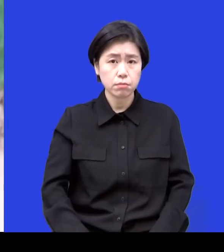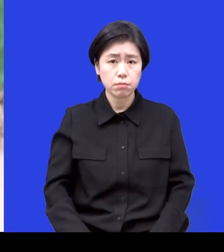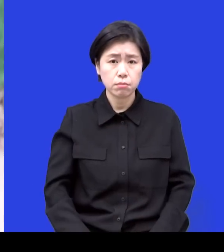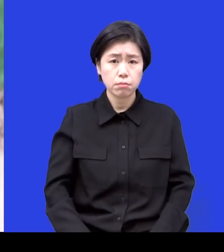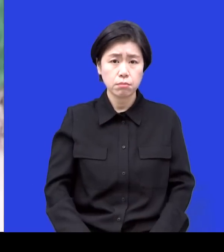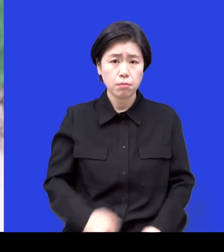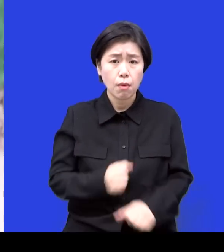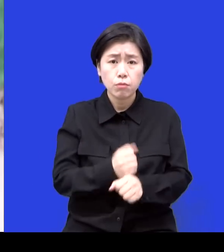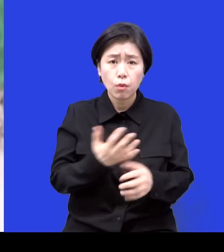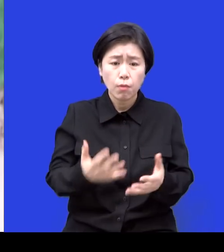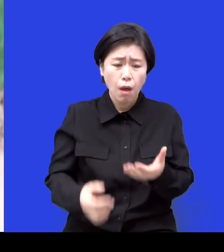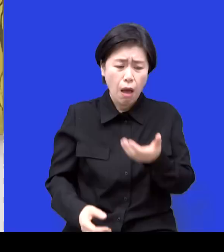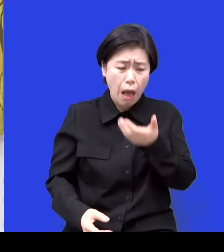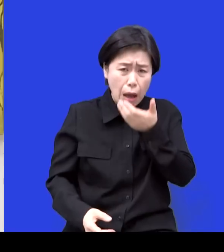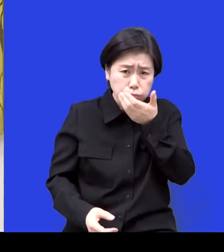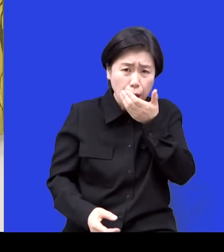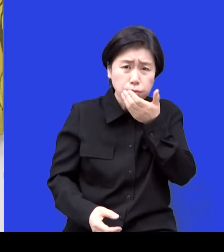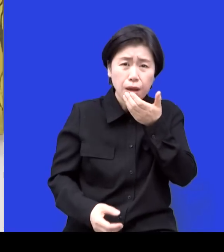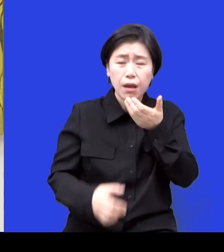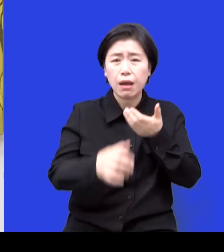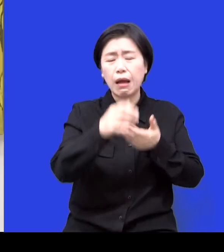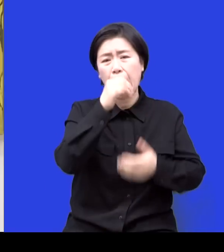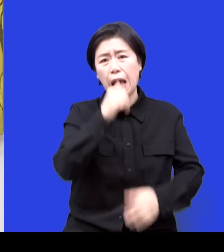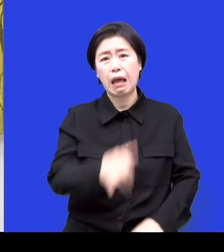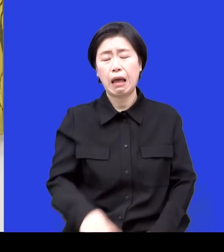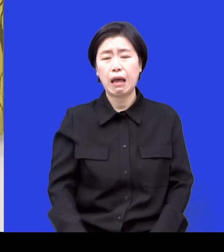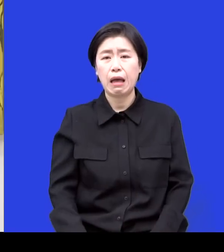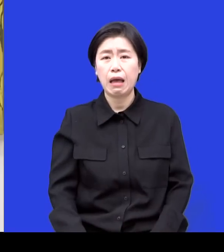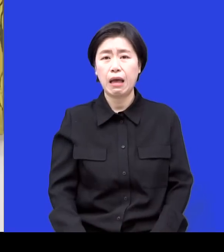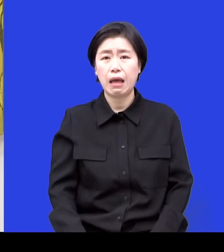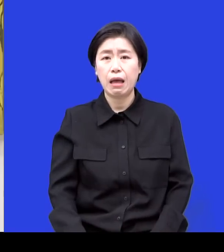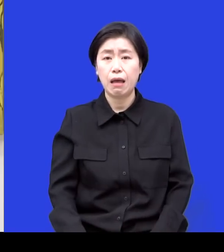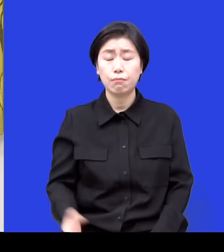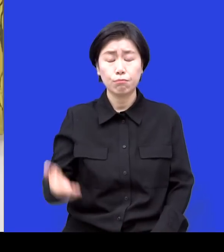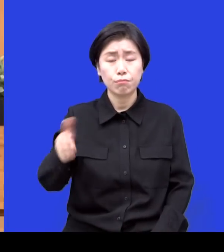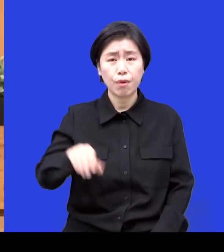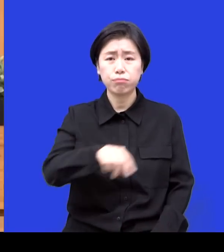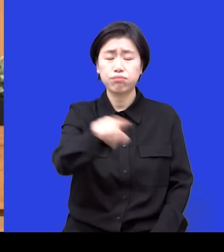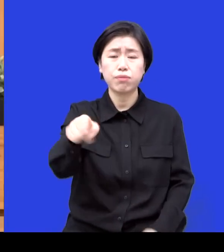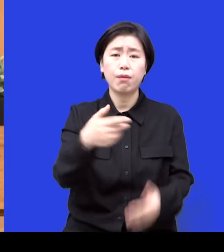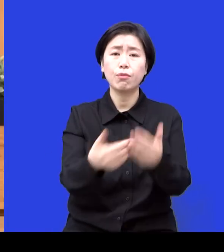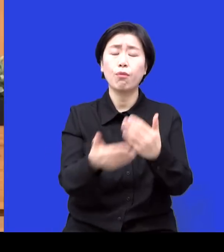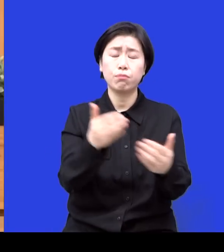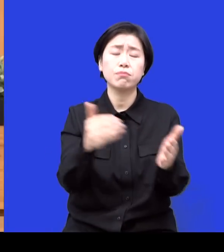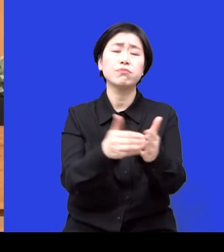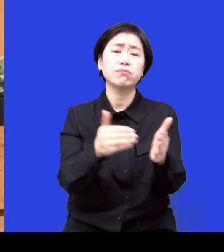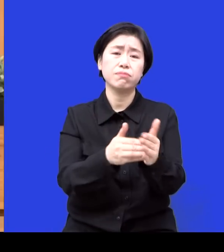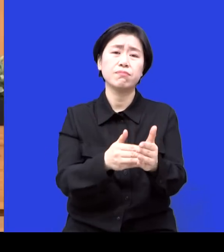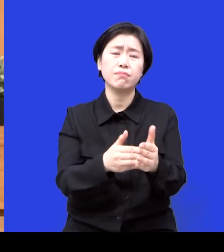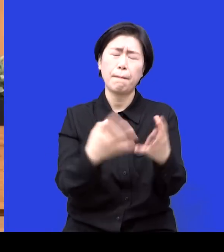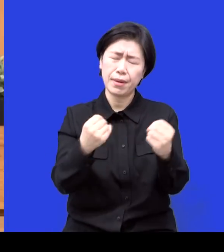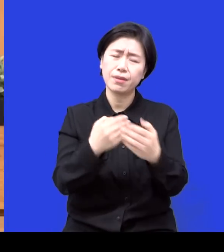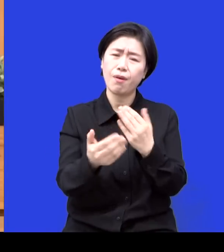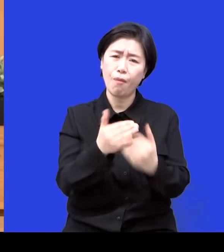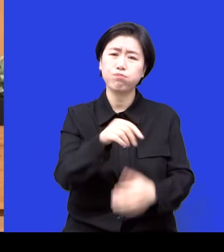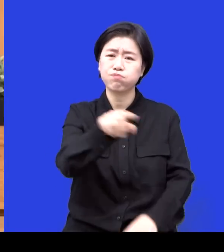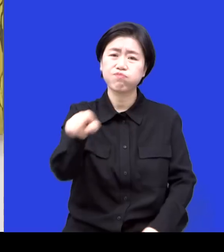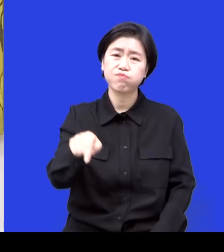케이스도 있기도 하고 근데 그건 아이들이 그냥 뭐 쉽게 웃으면서 얘기하기도 하고 흔한 일이군요. 그런